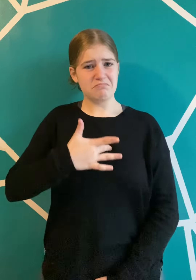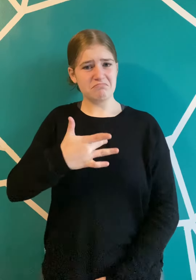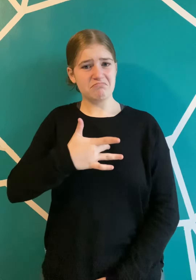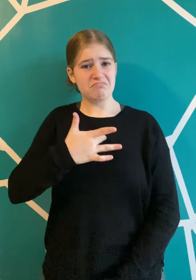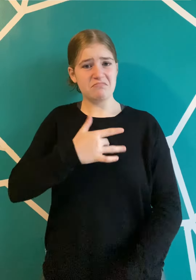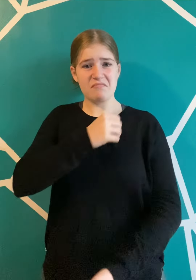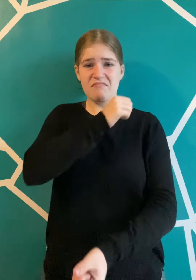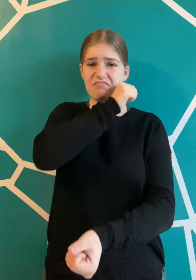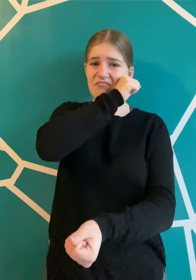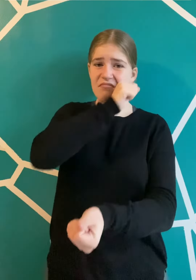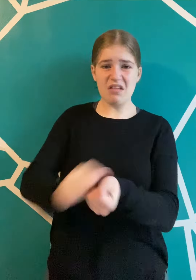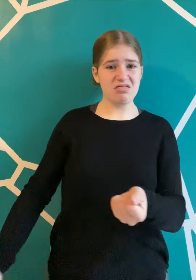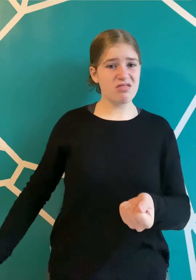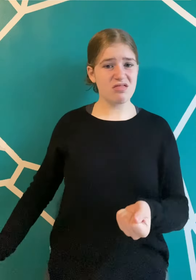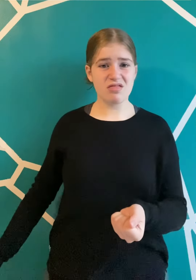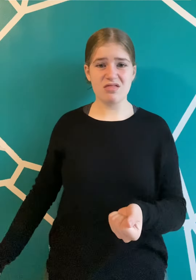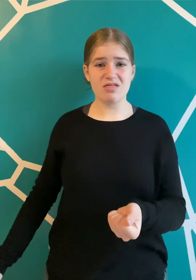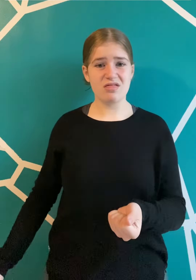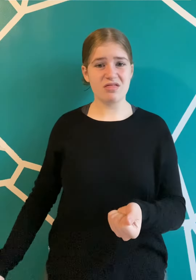Aucune motivation, aucun intérêt.